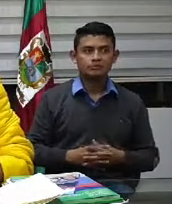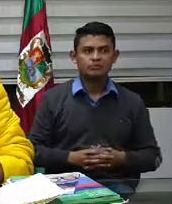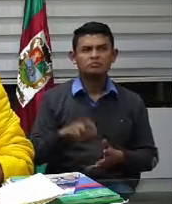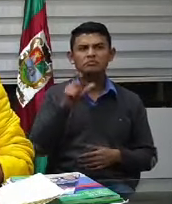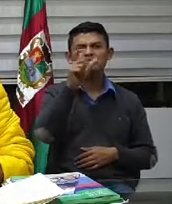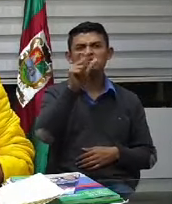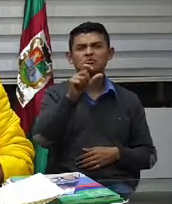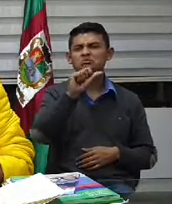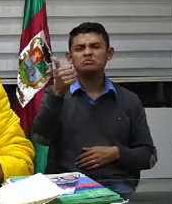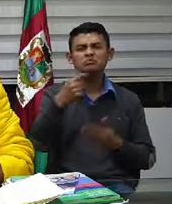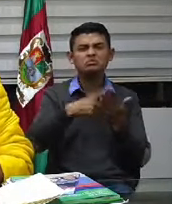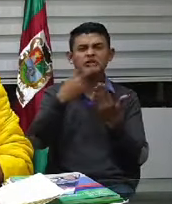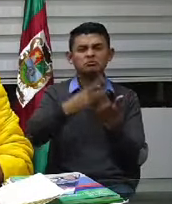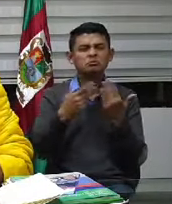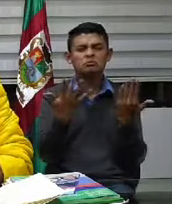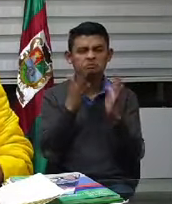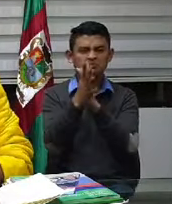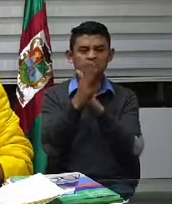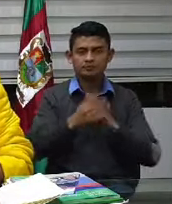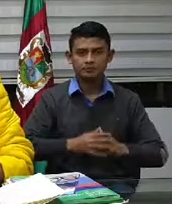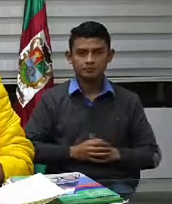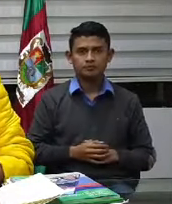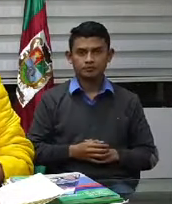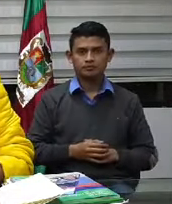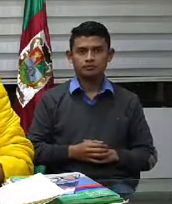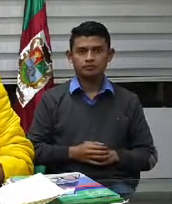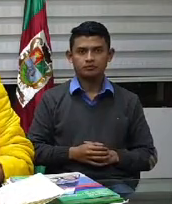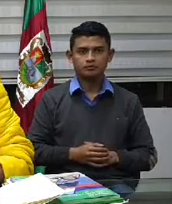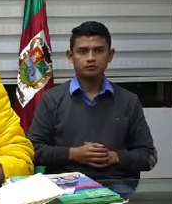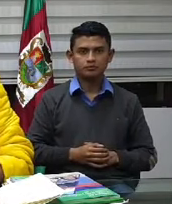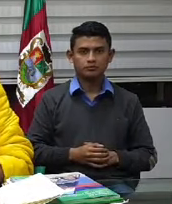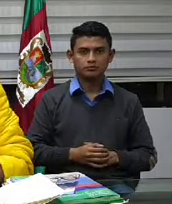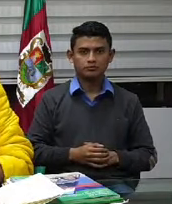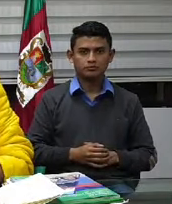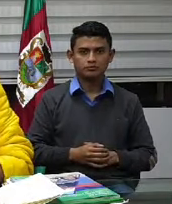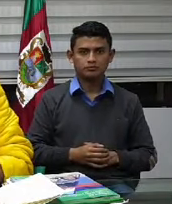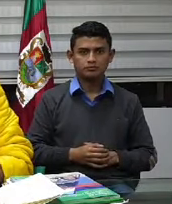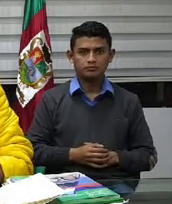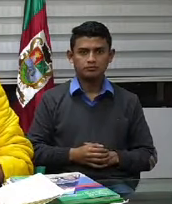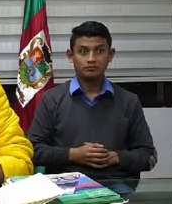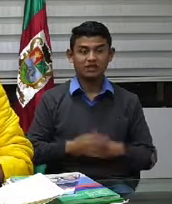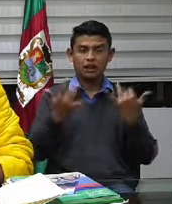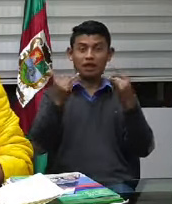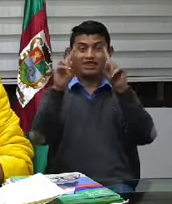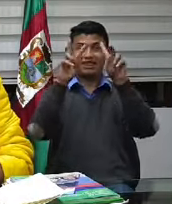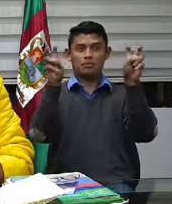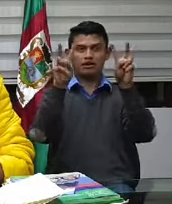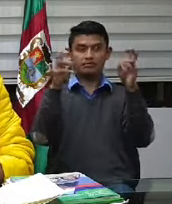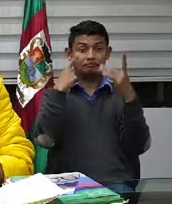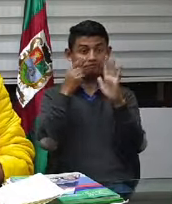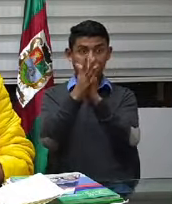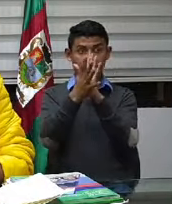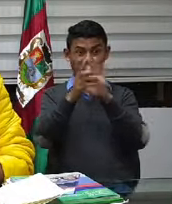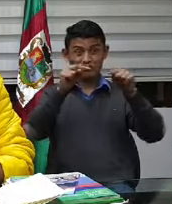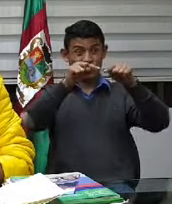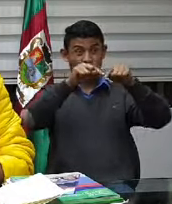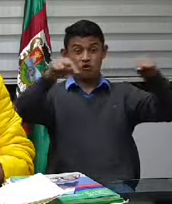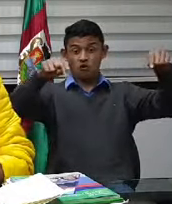mañana el que tiene que ver con llevar la plaza de mercado a algunos